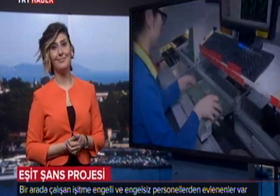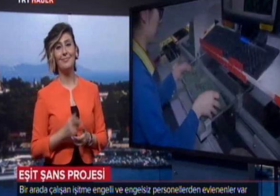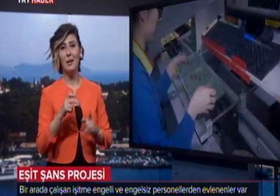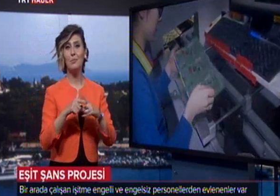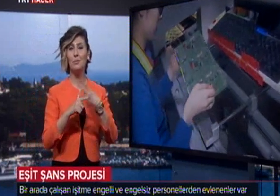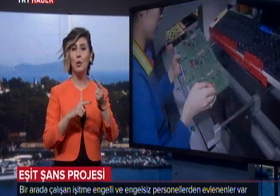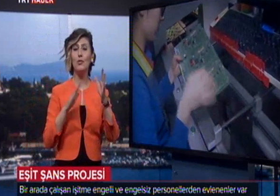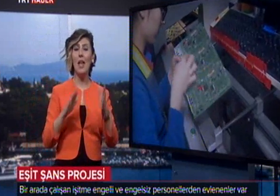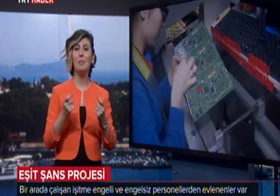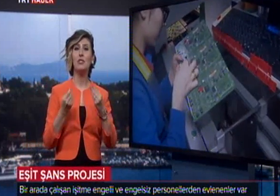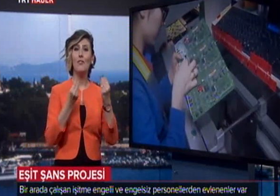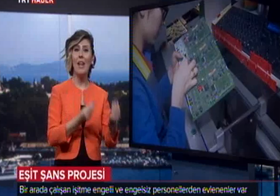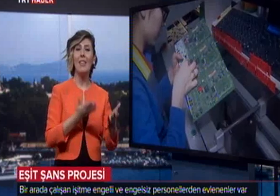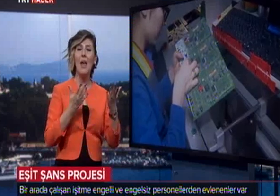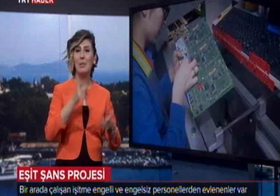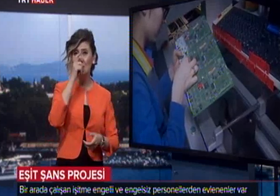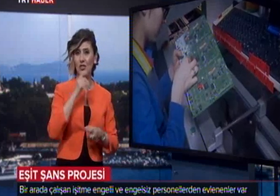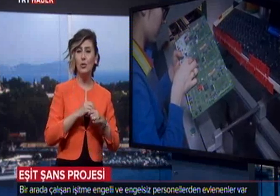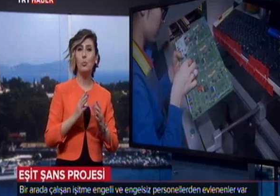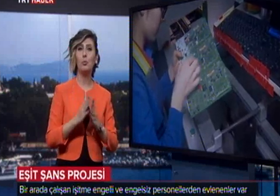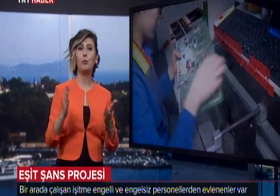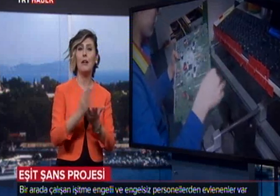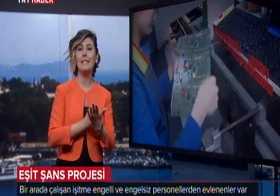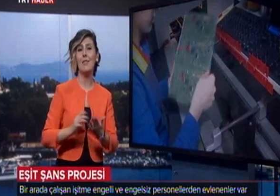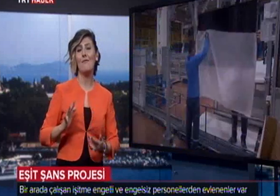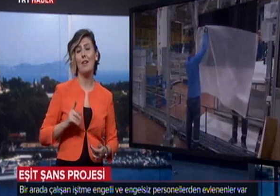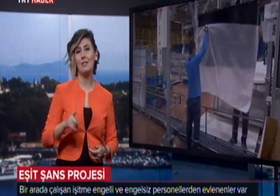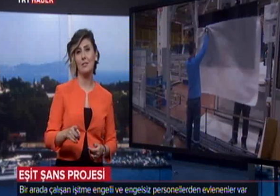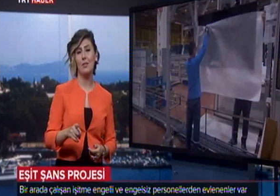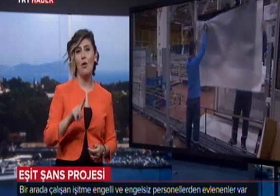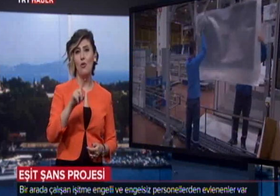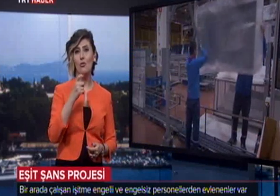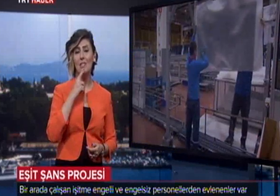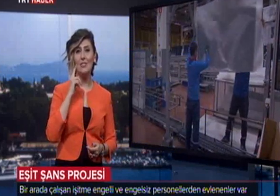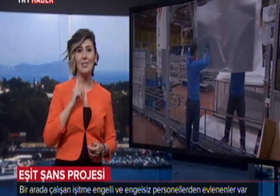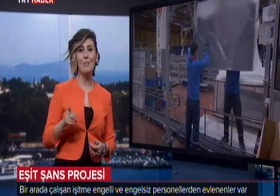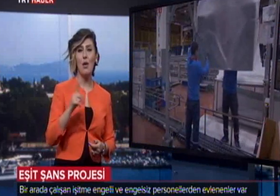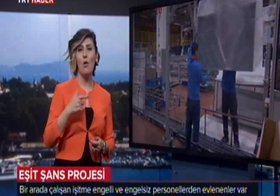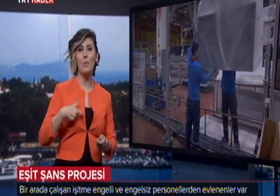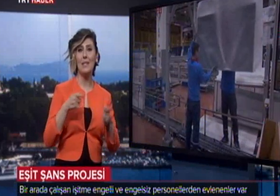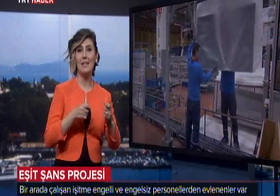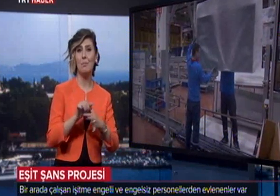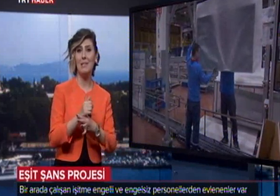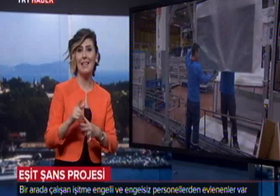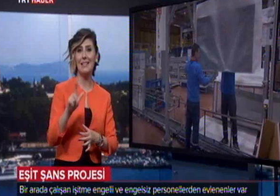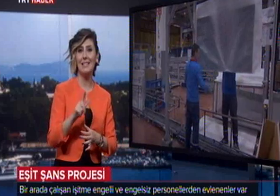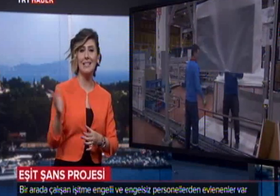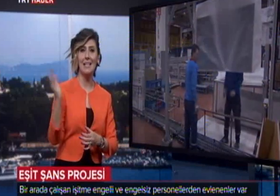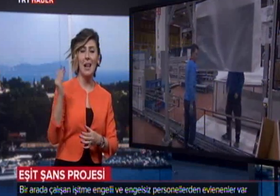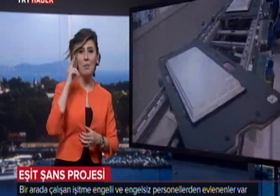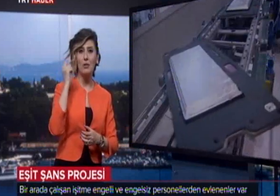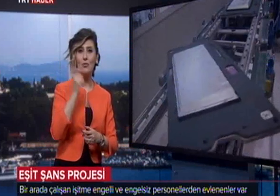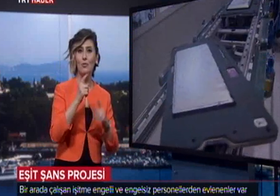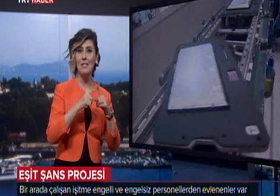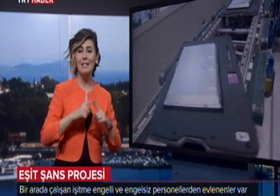Proje hem işveren hem de işçi için büyük kazanımlar sağlıyor. 19 işitme engelli özel eğitim meslek lisesinden gelen